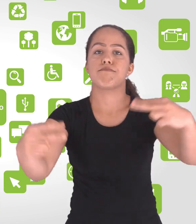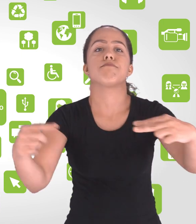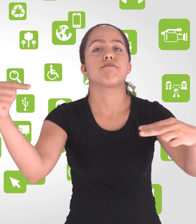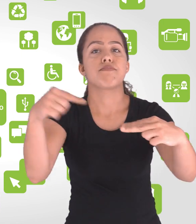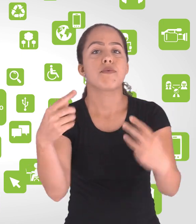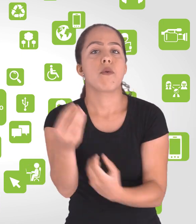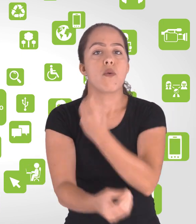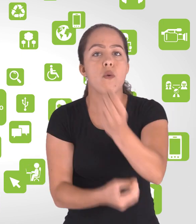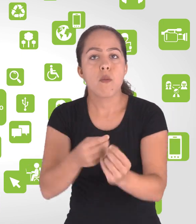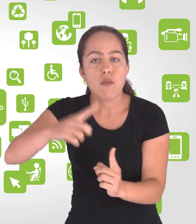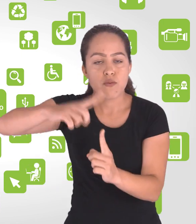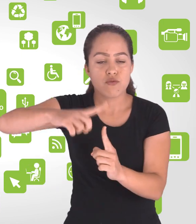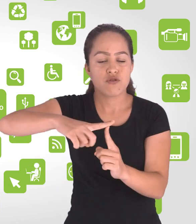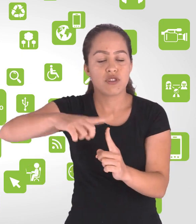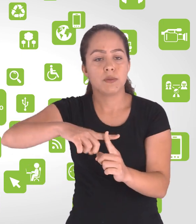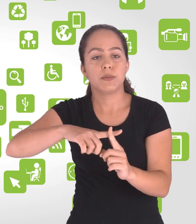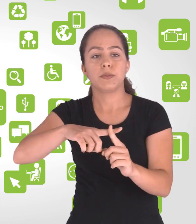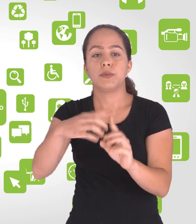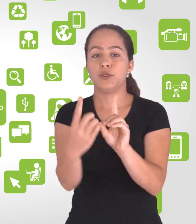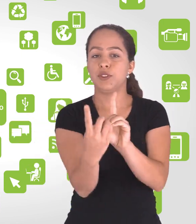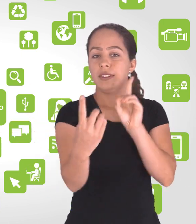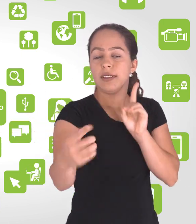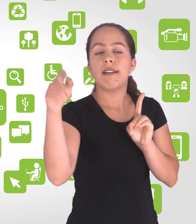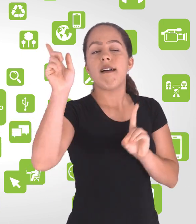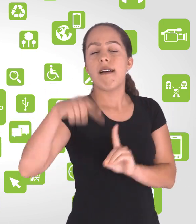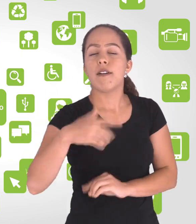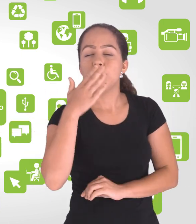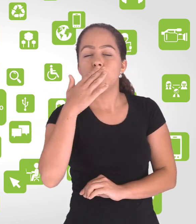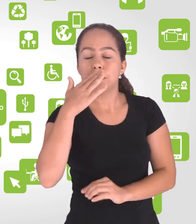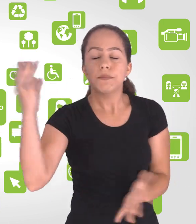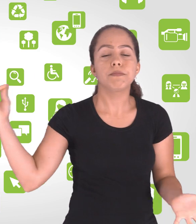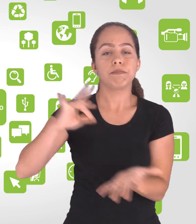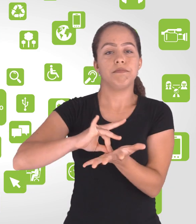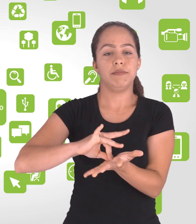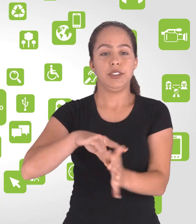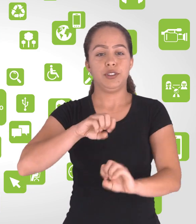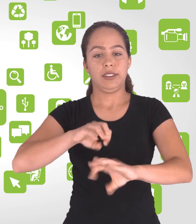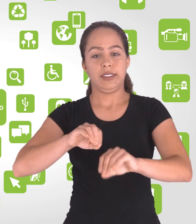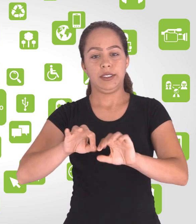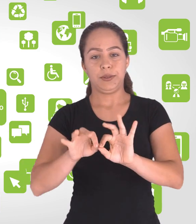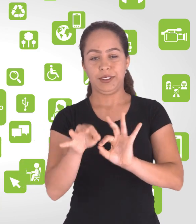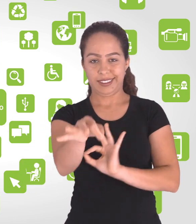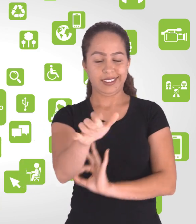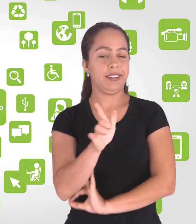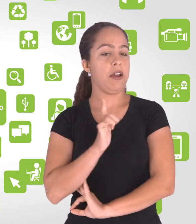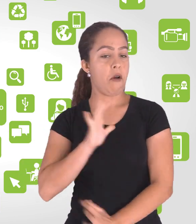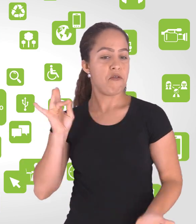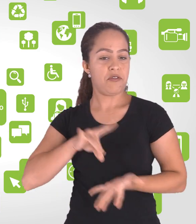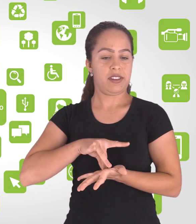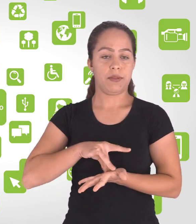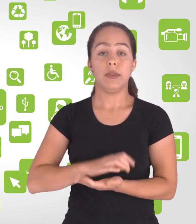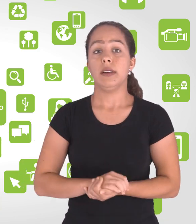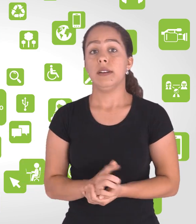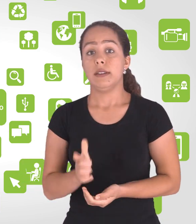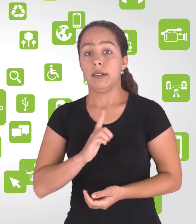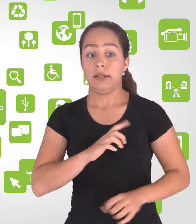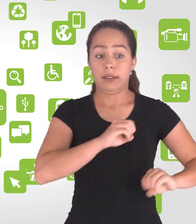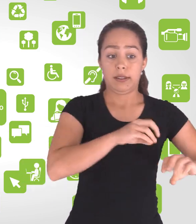sanção. Toda vez que não se cumpre uma lei, pretende-se uma sanção. No que concerne a